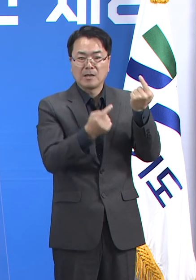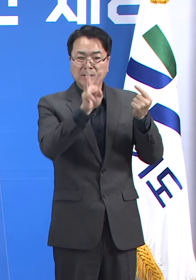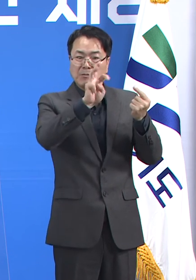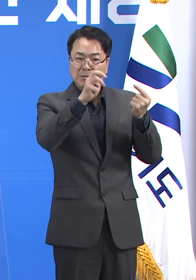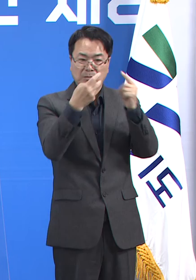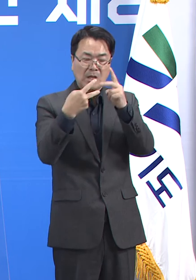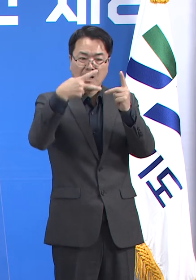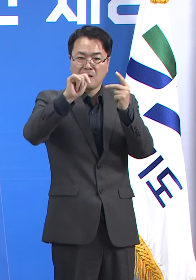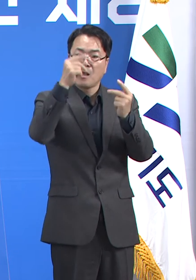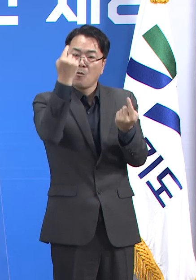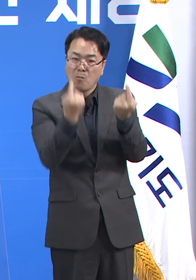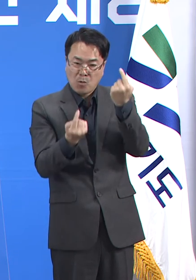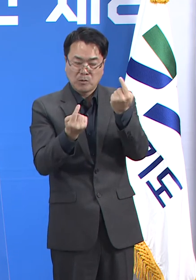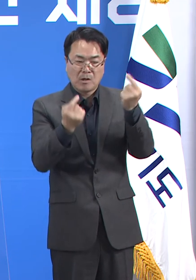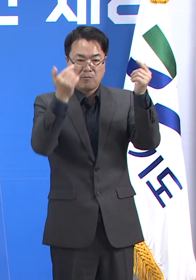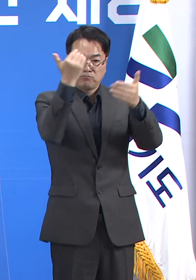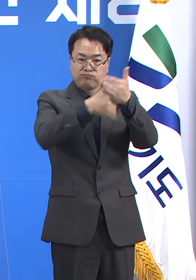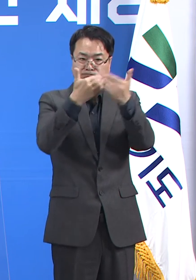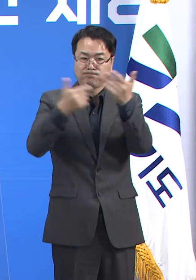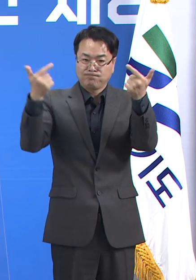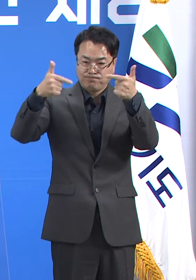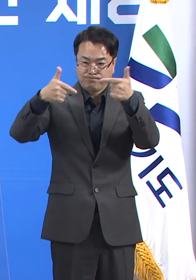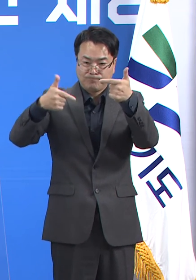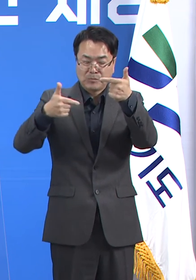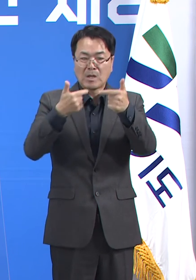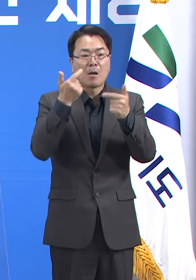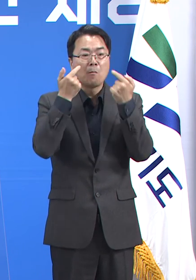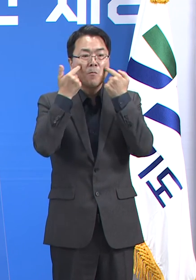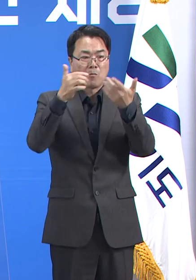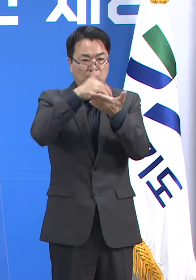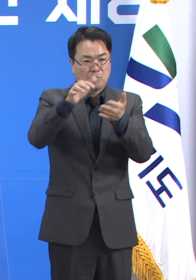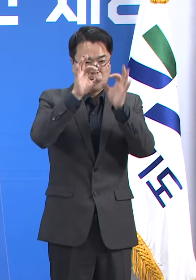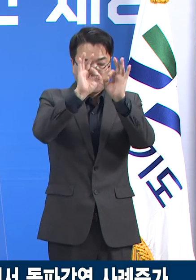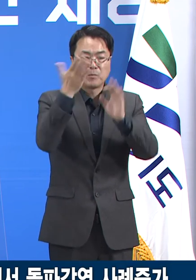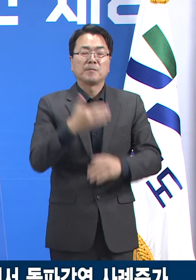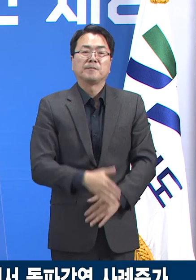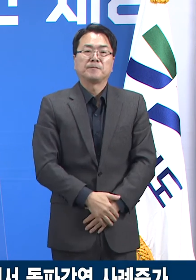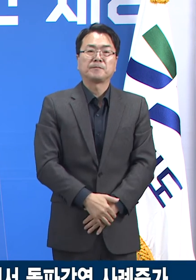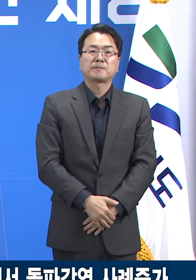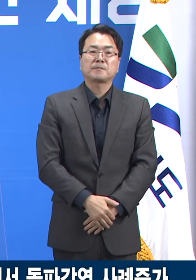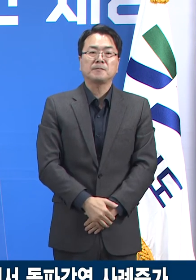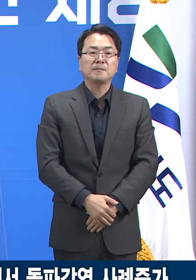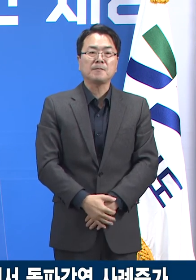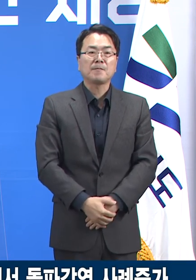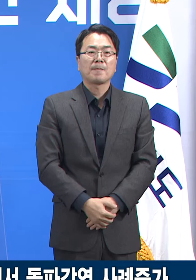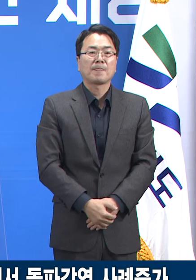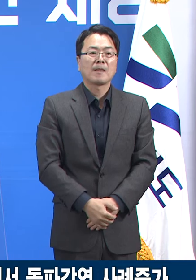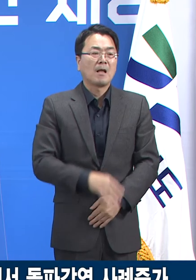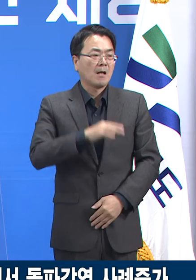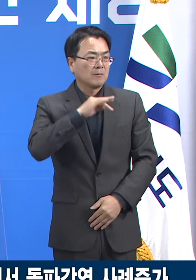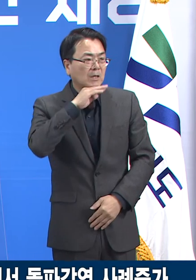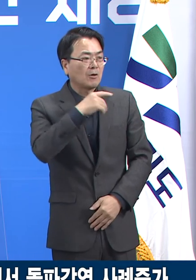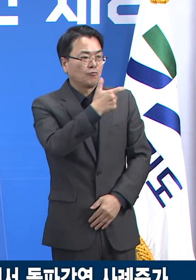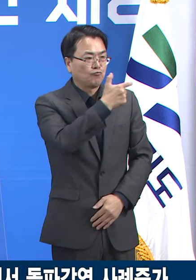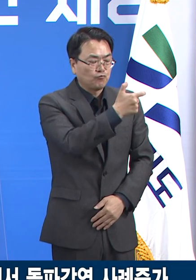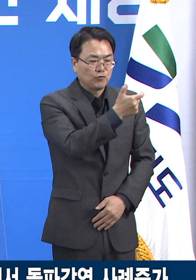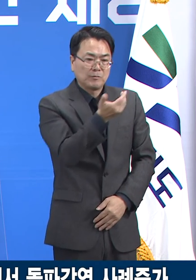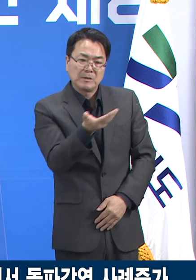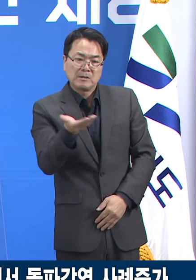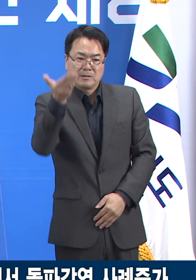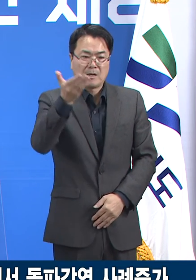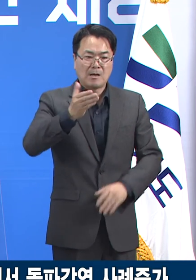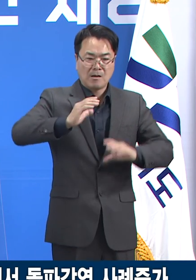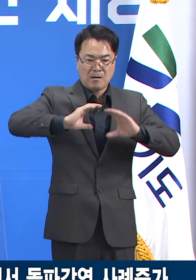34.3명으로 감소한 것으로 나타났습니다. 그런 반면에 60세 이상과 외국인 확진자